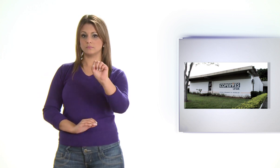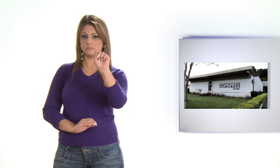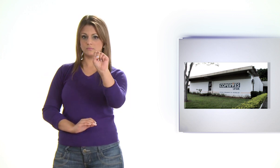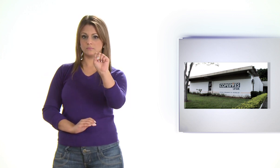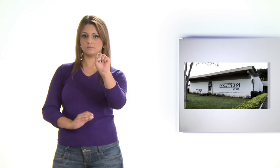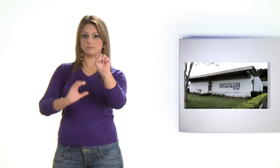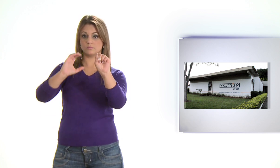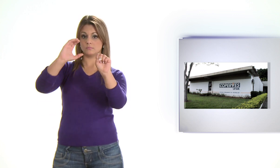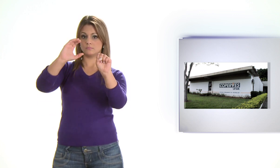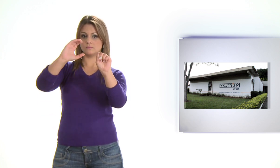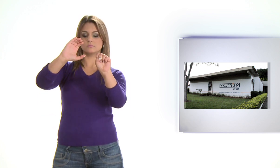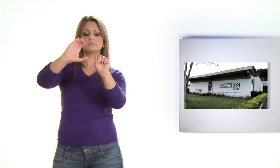Copervis